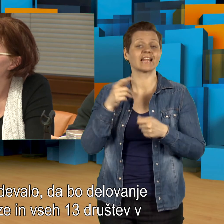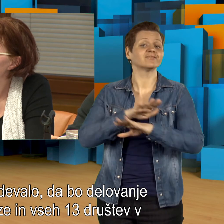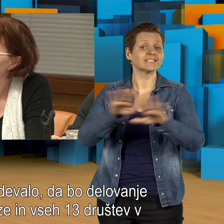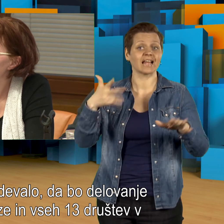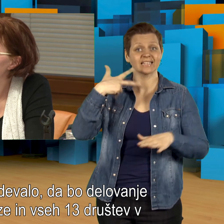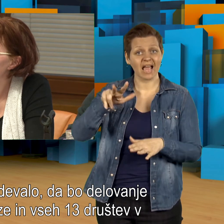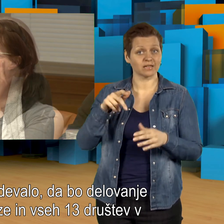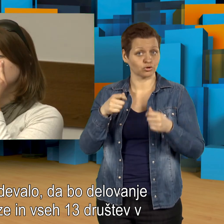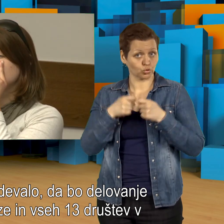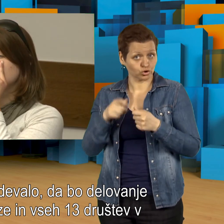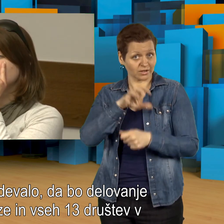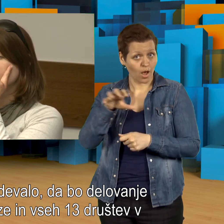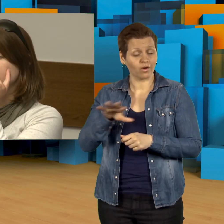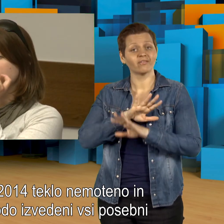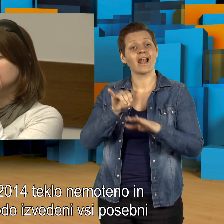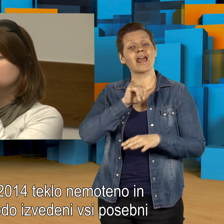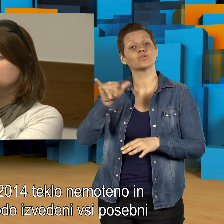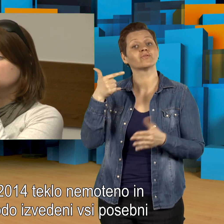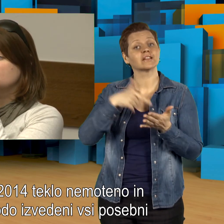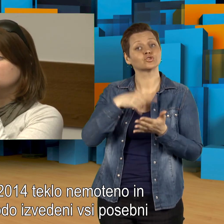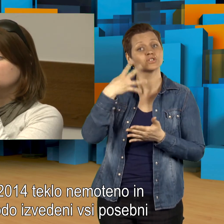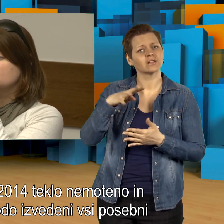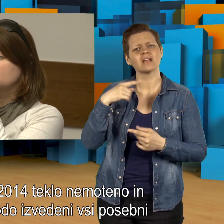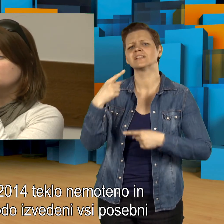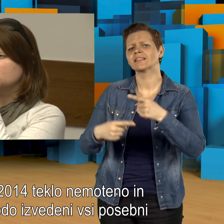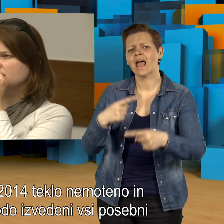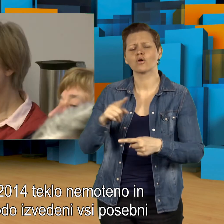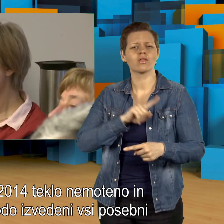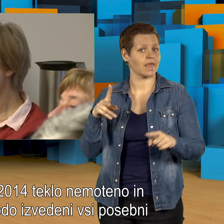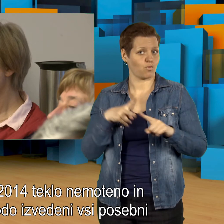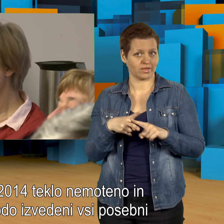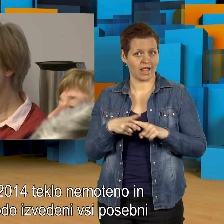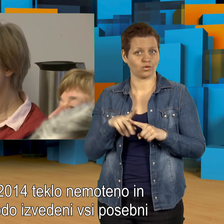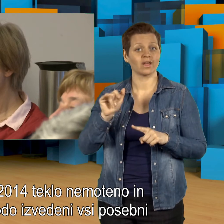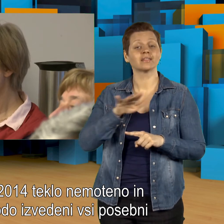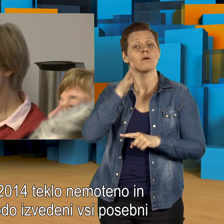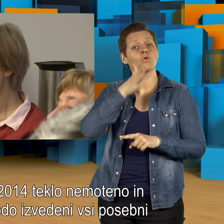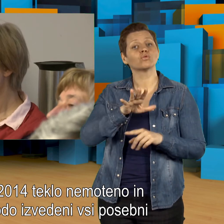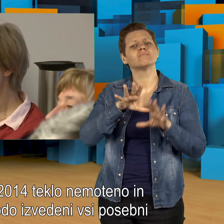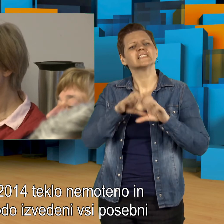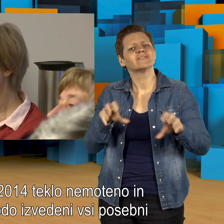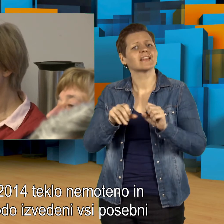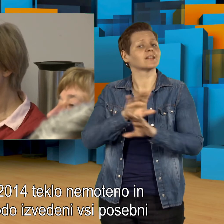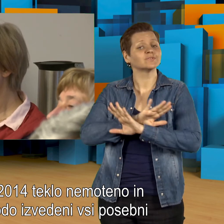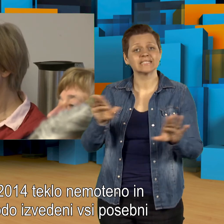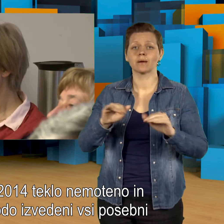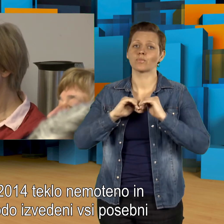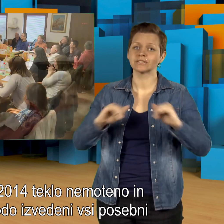društev v letu 2014 teklo nemoteno in da bodo izvedeni vsi posebni socialni programi, tako na